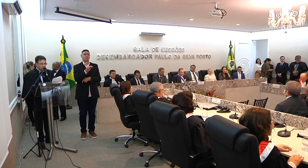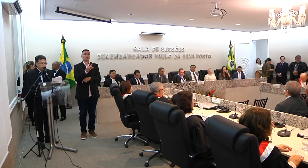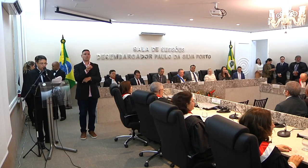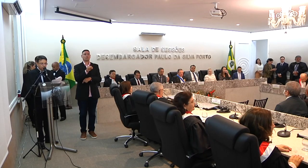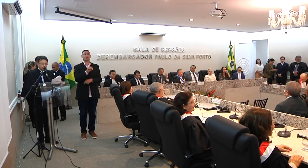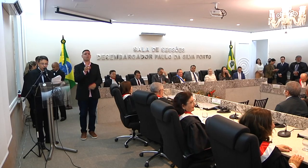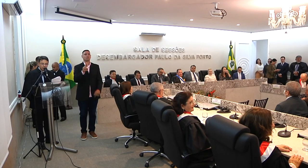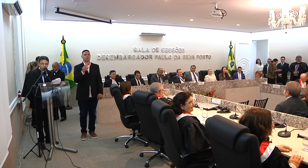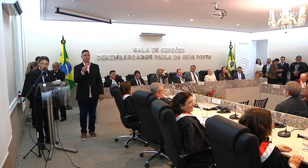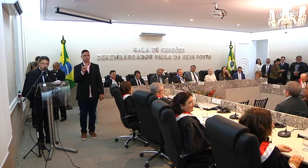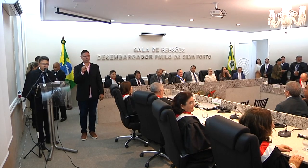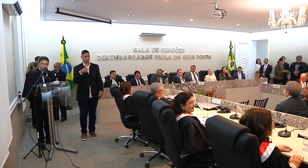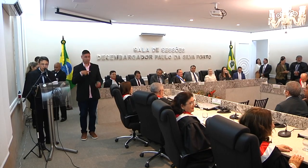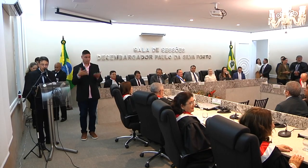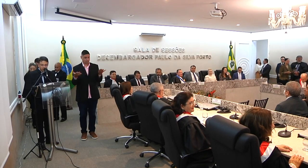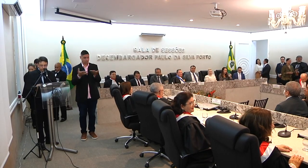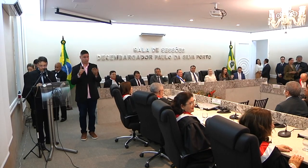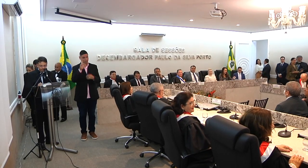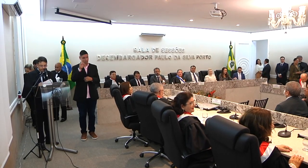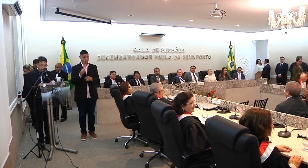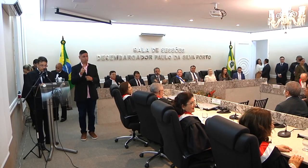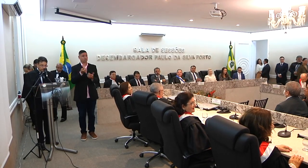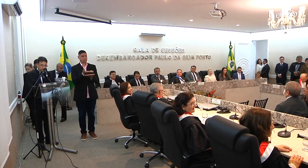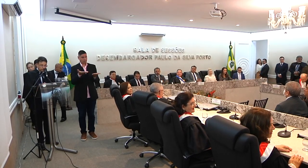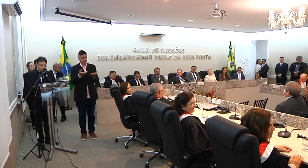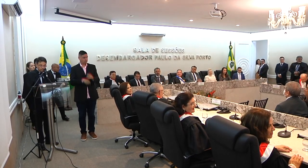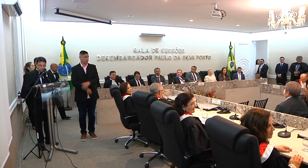Machado Botelho, Diretor da Escola Judicial.